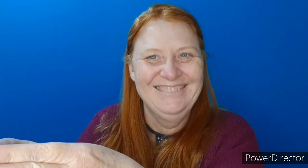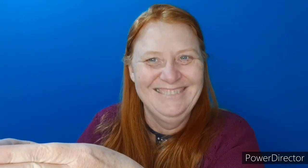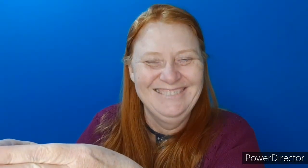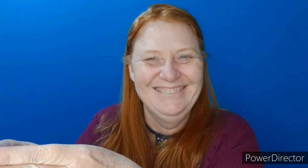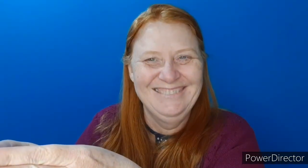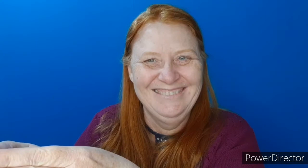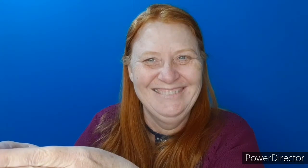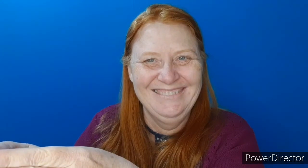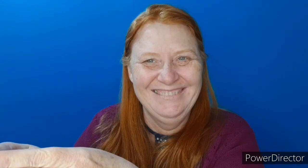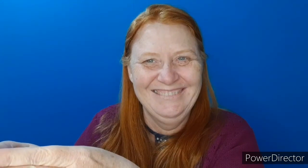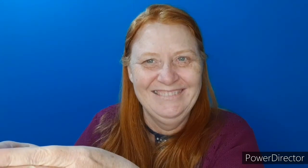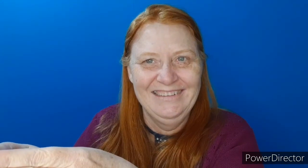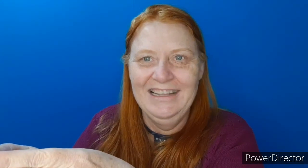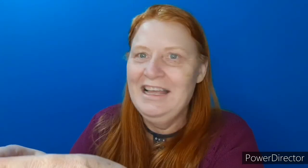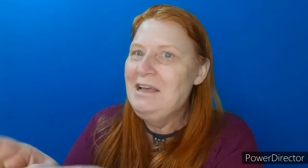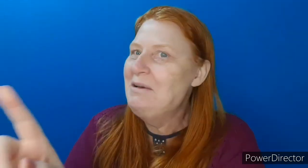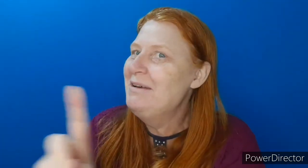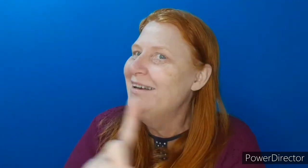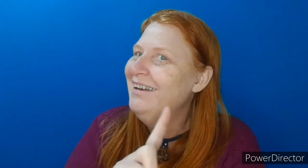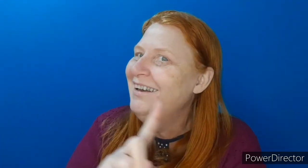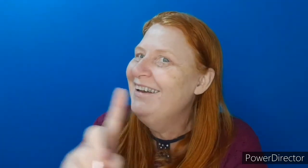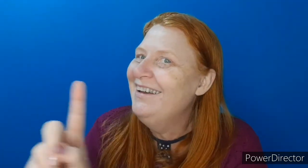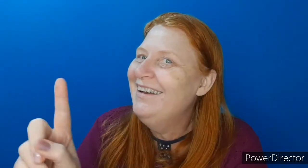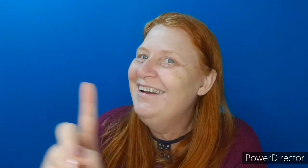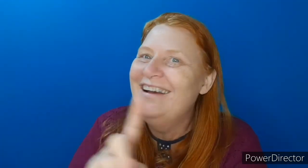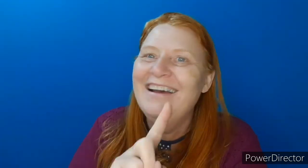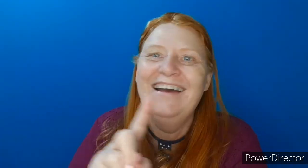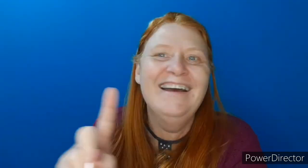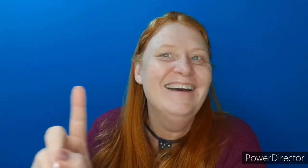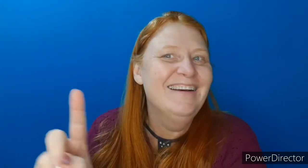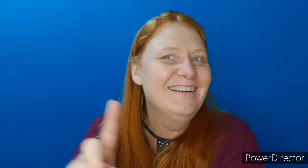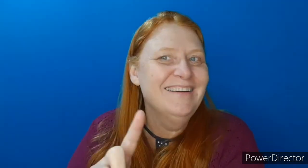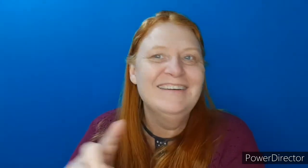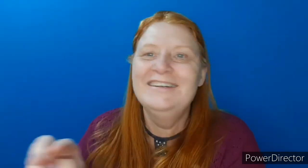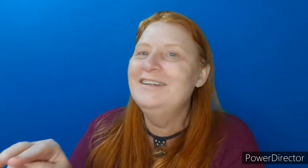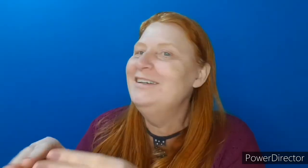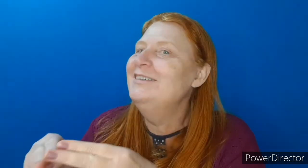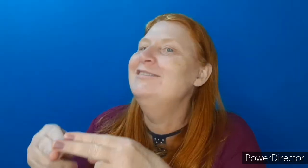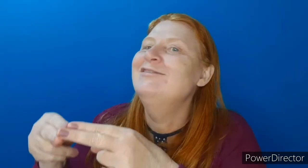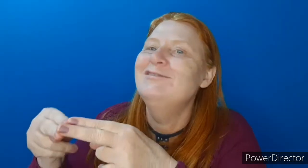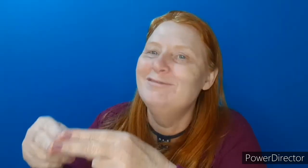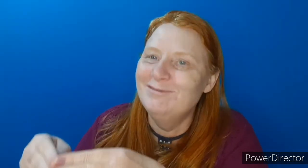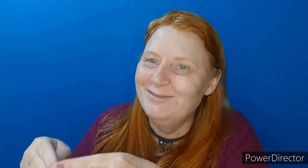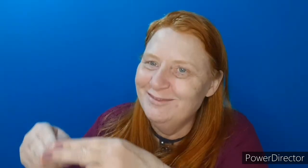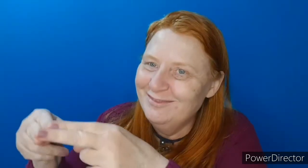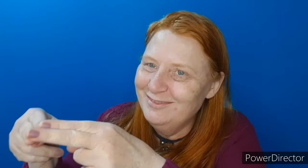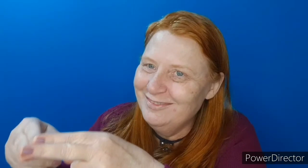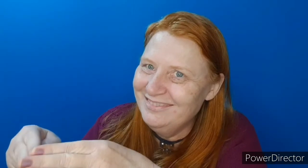cinturinho.